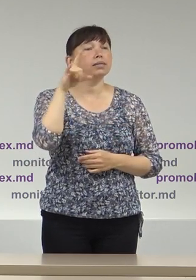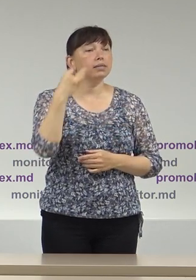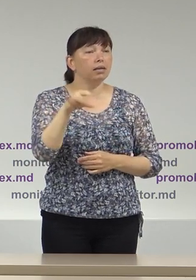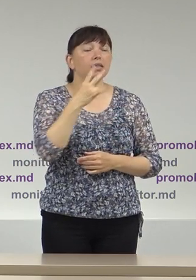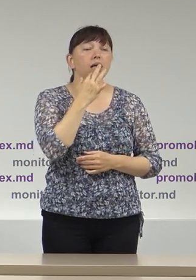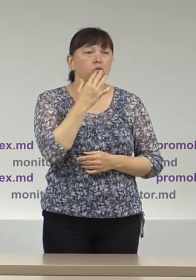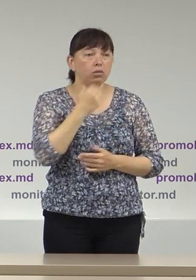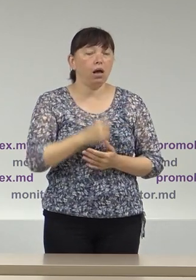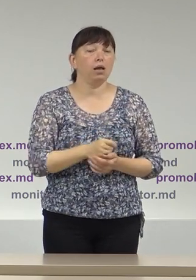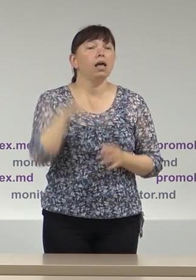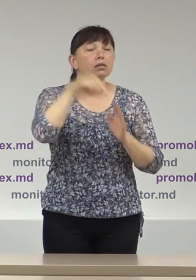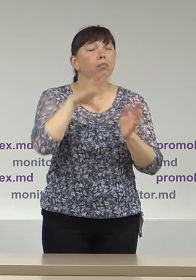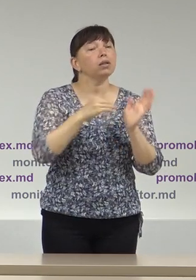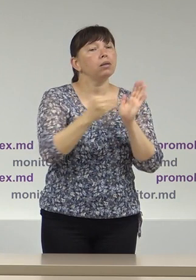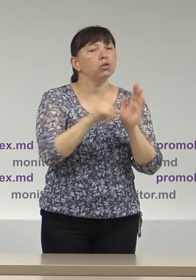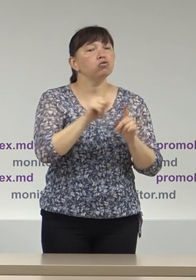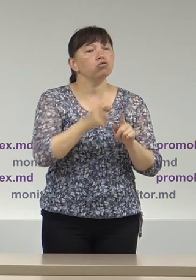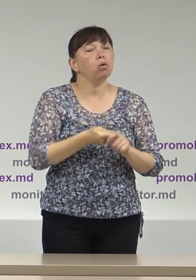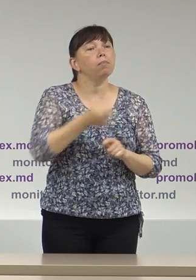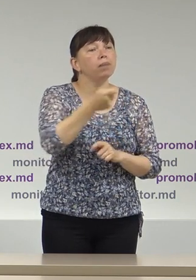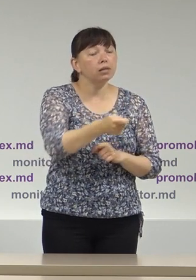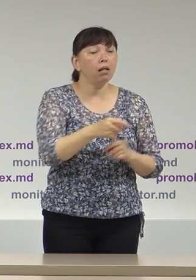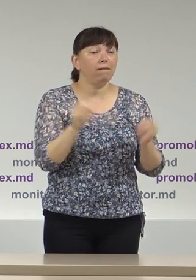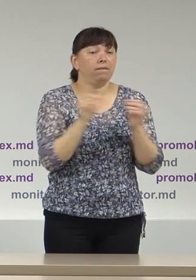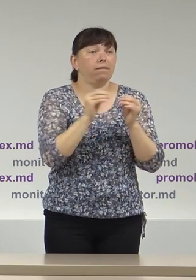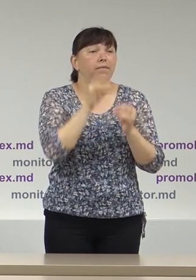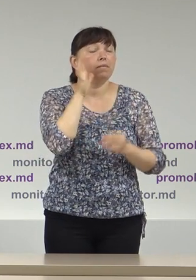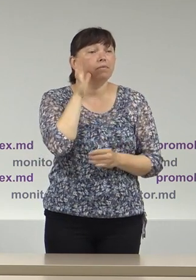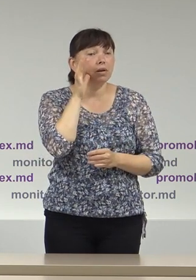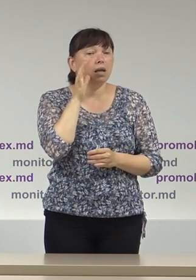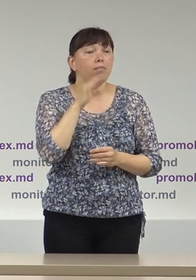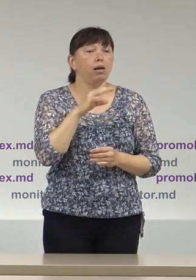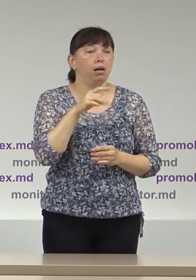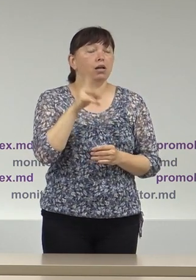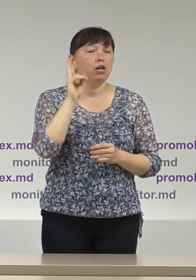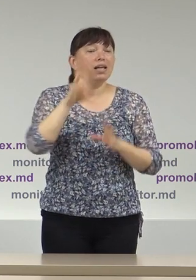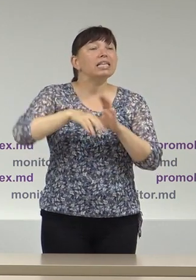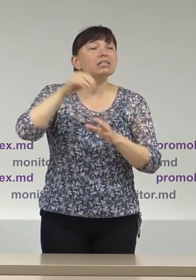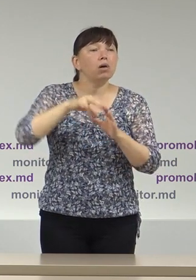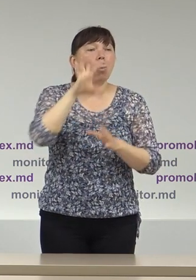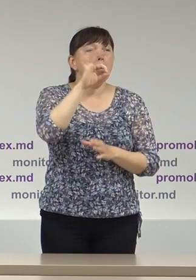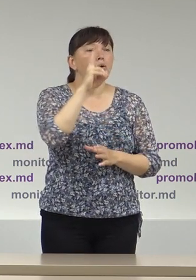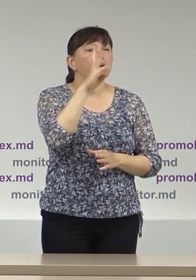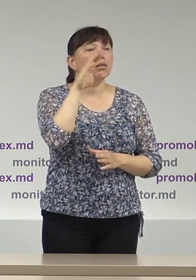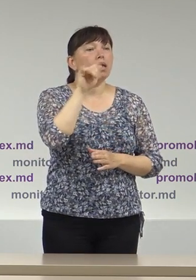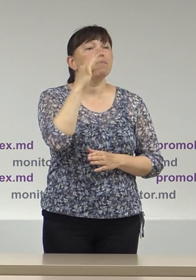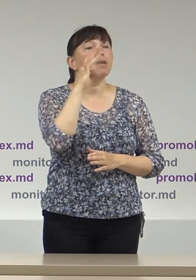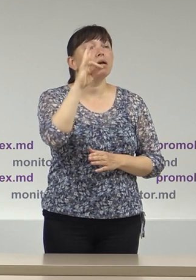în contestație fiind menționată că este depusă în același timp de către alegătorul Octavian Țic.